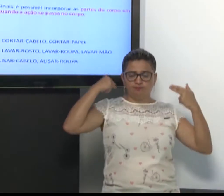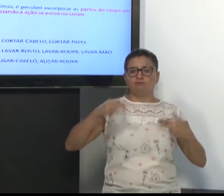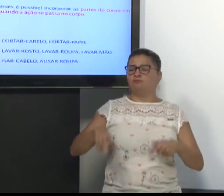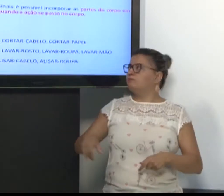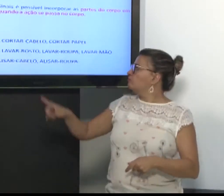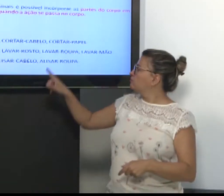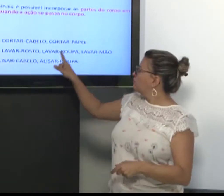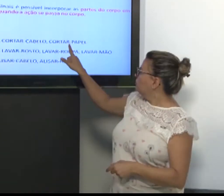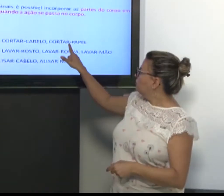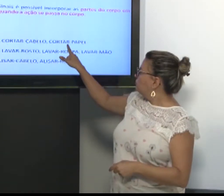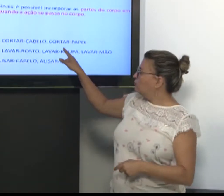cabelo.